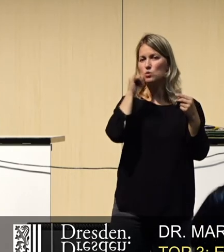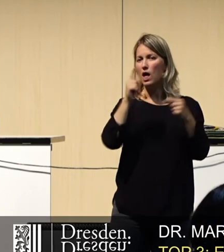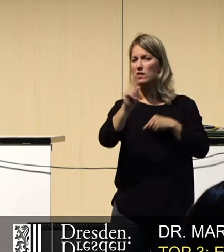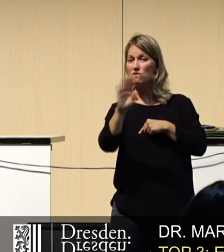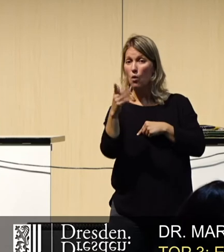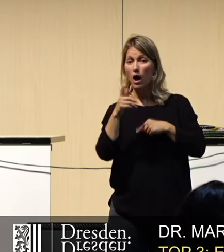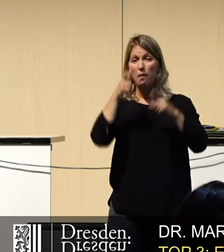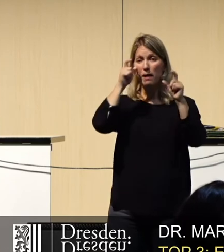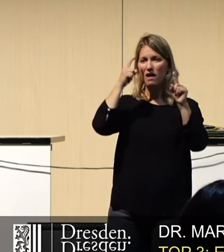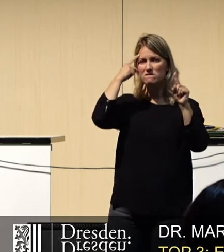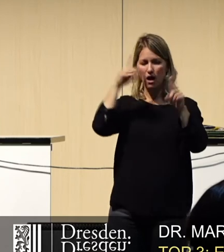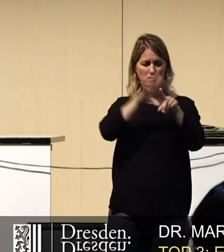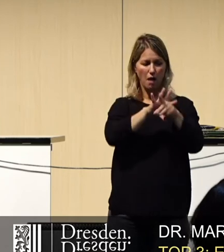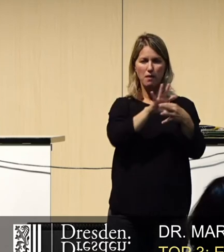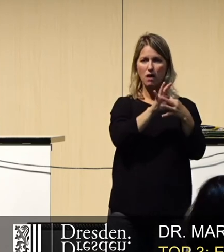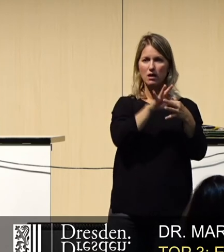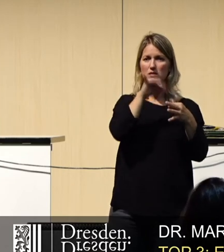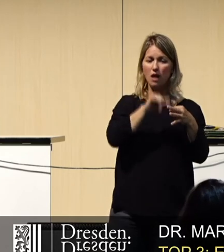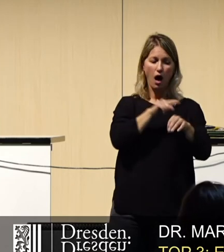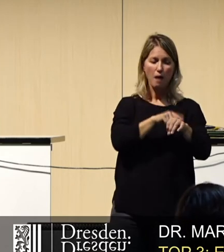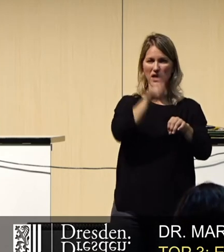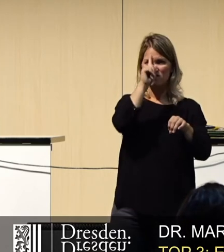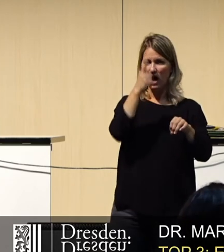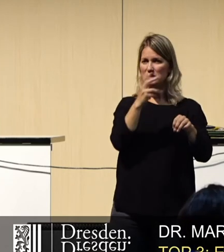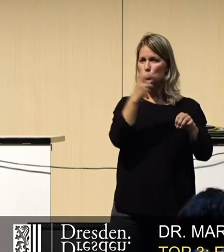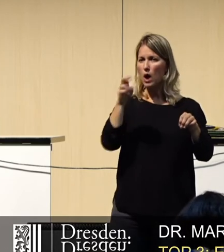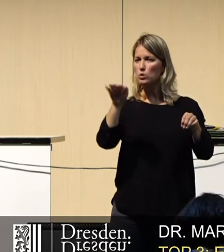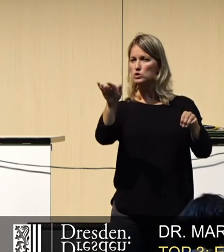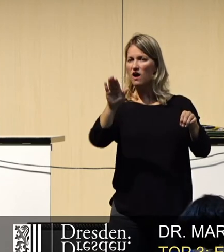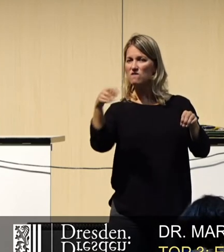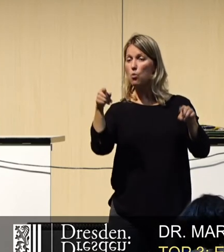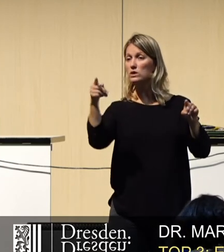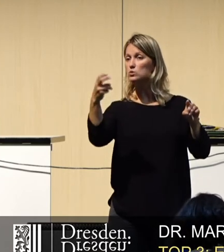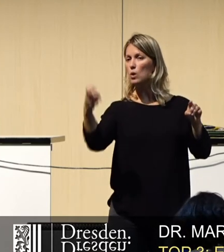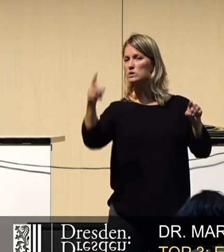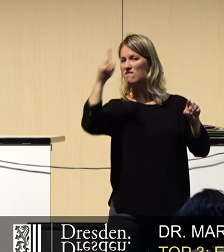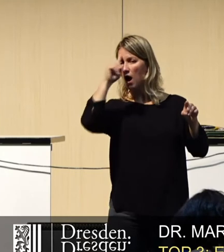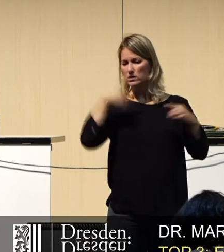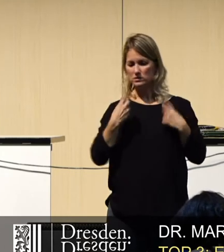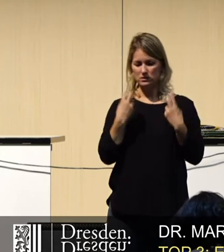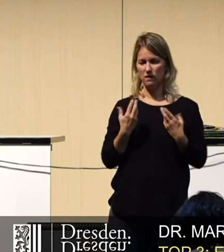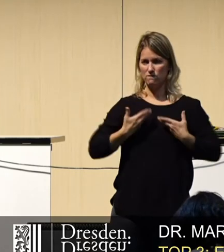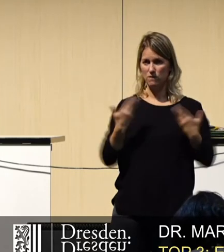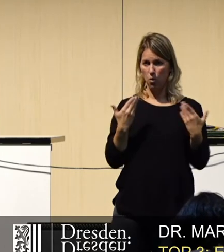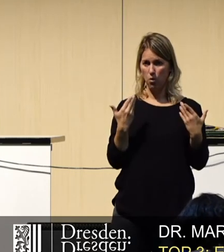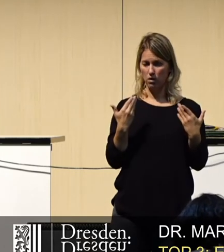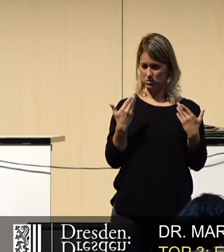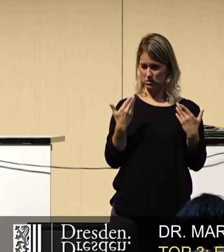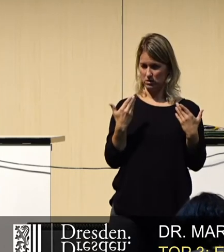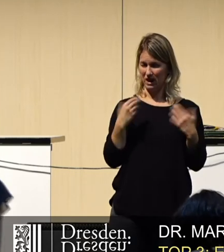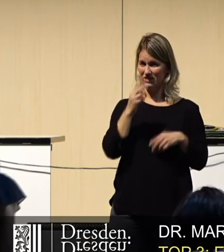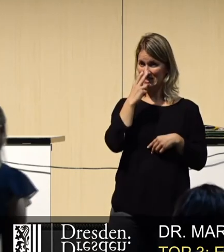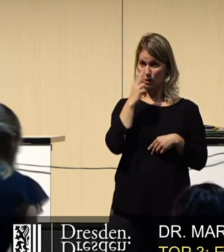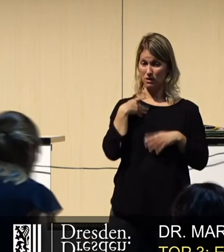weiß, was das Armband sagt, das Armband weiß, wo man zu Hause ist und das Zuhause weiß, wo ich mich befinde. Die Frage ist hier, wem gehören